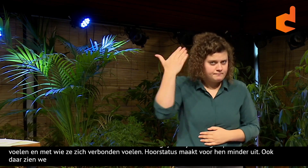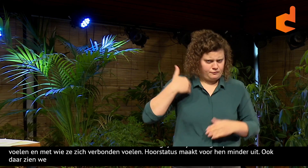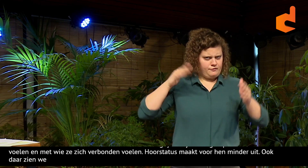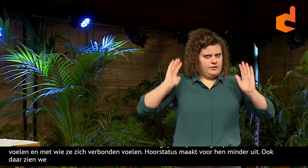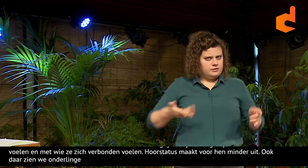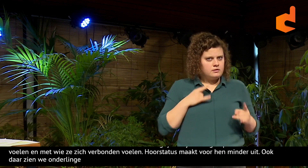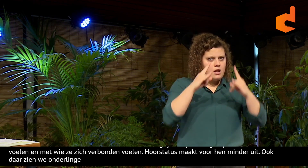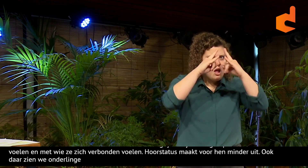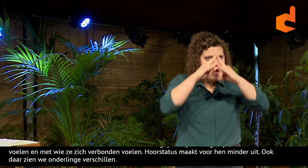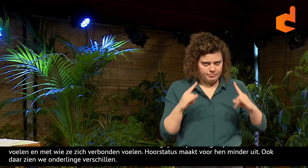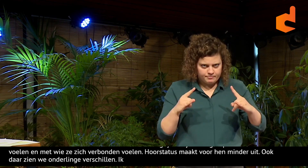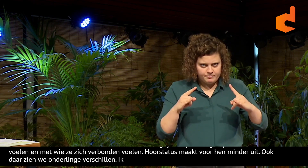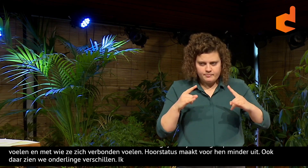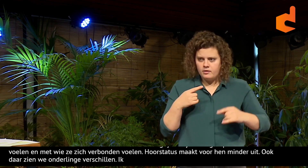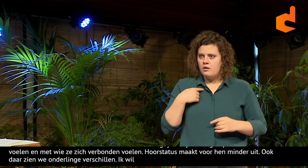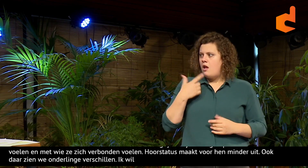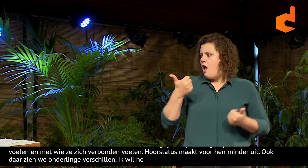Ik wil het nu hebben over Peers.